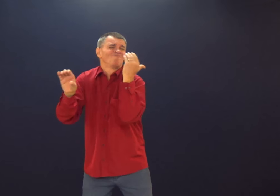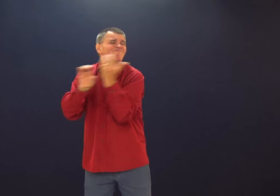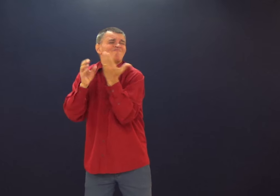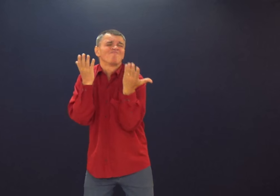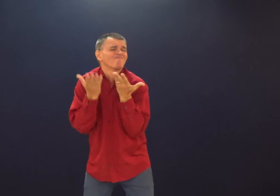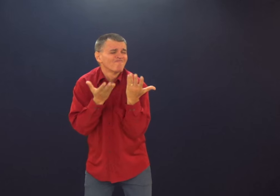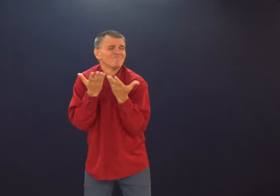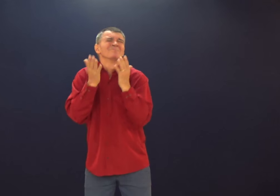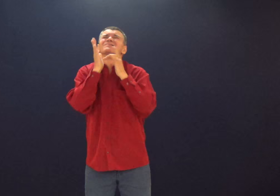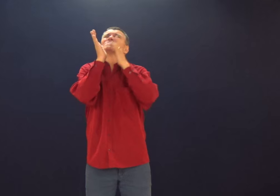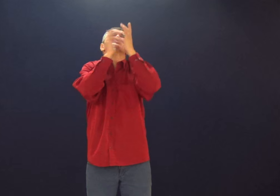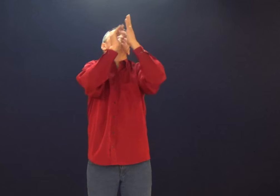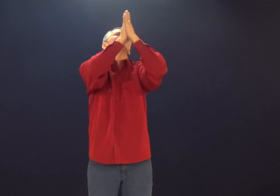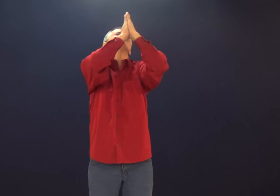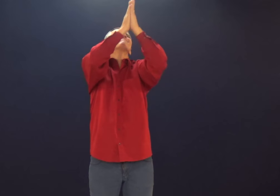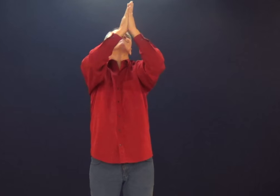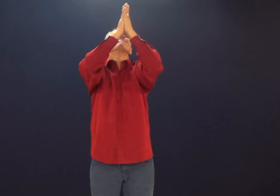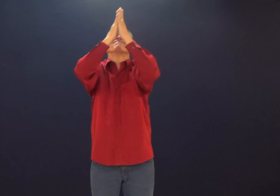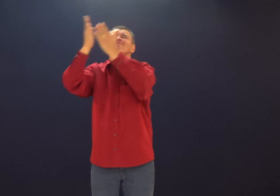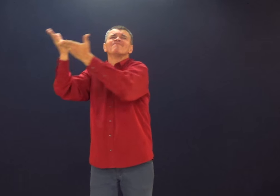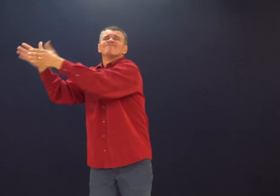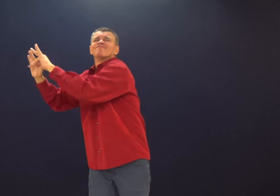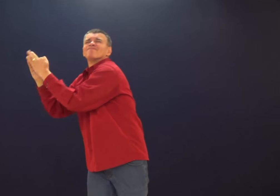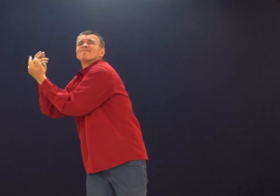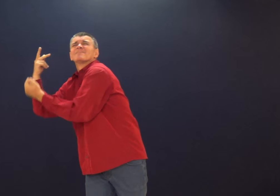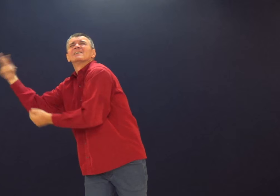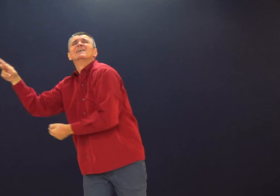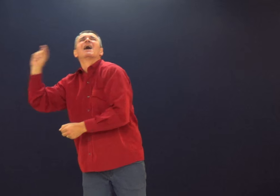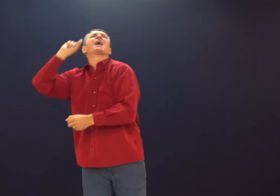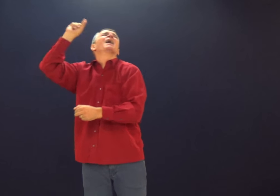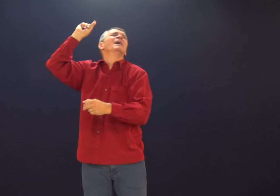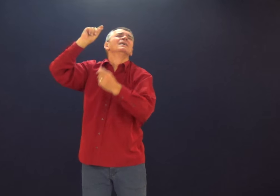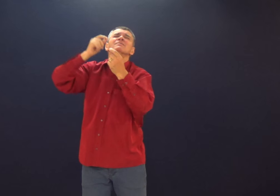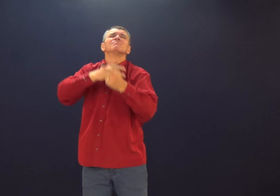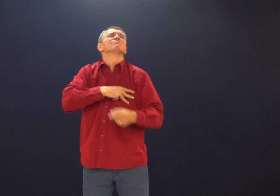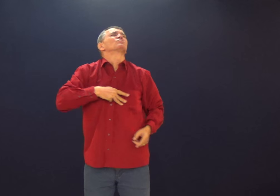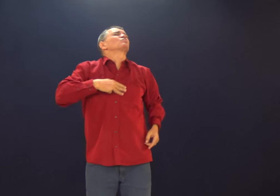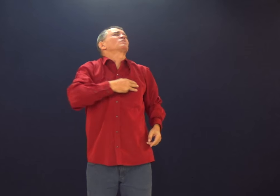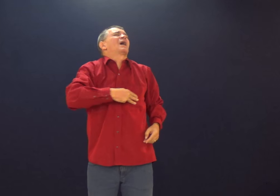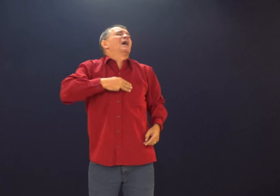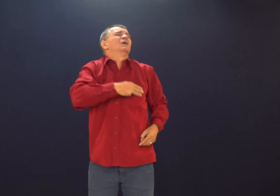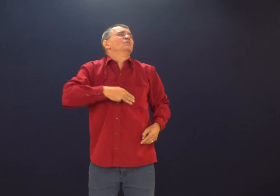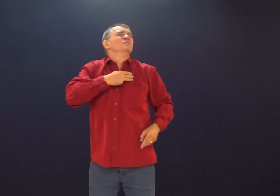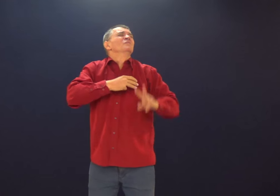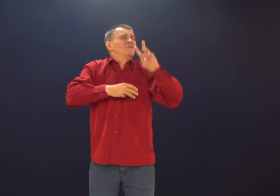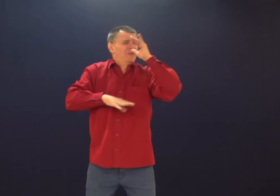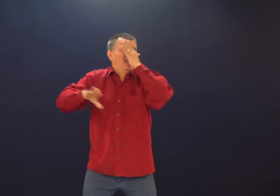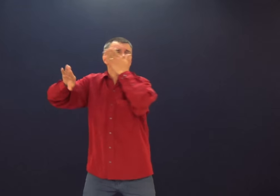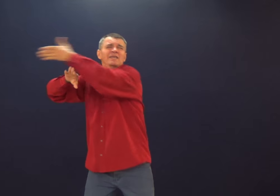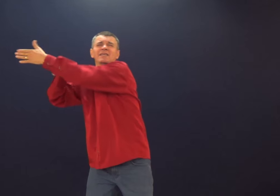alguns sabem, alguns não. Deus, por favor, abençoa. Abençoa, Deus.